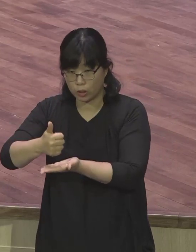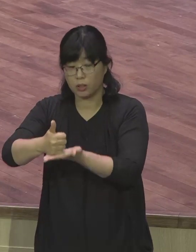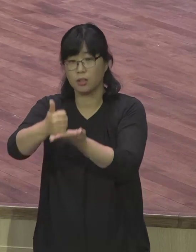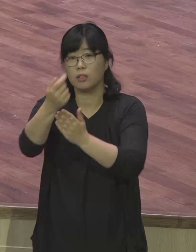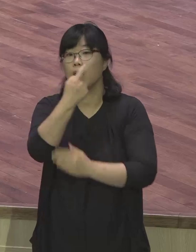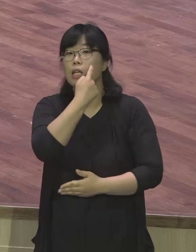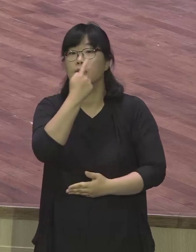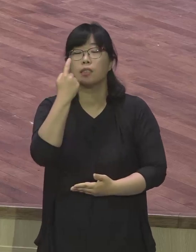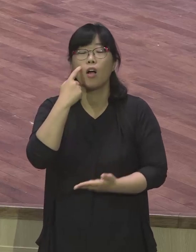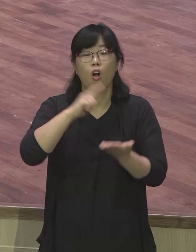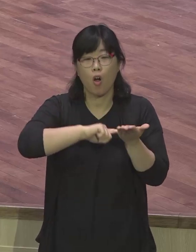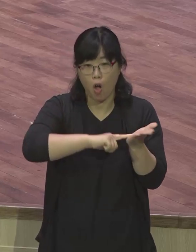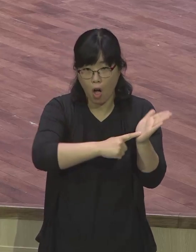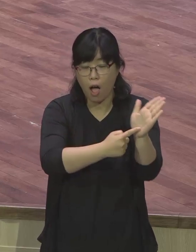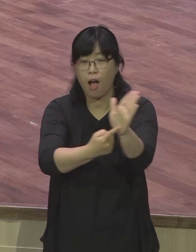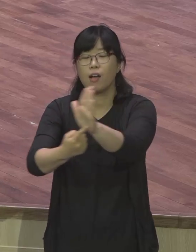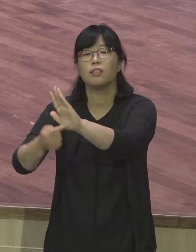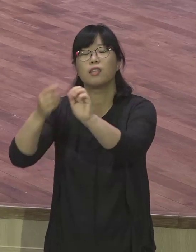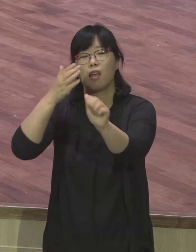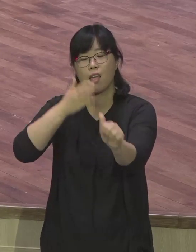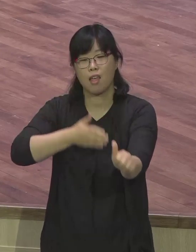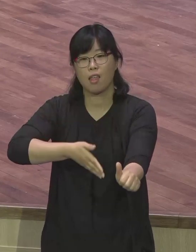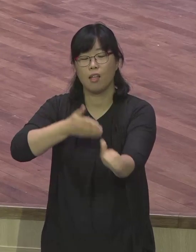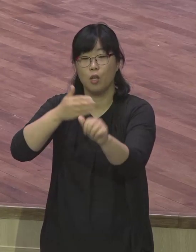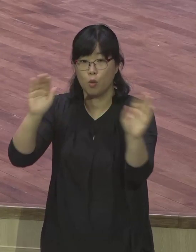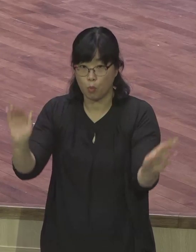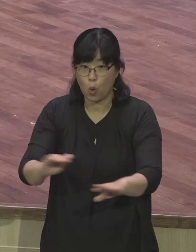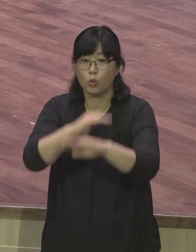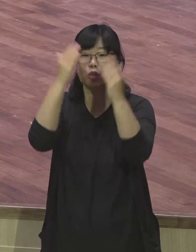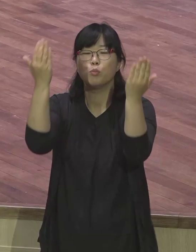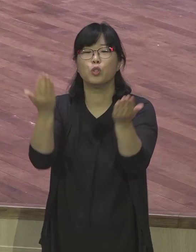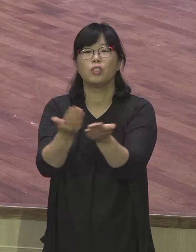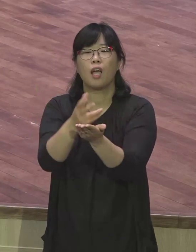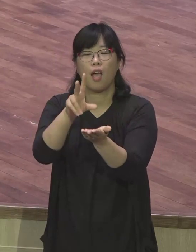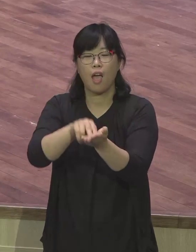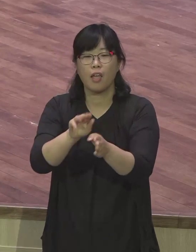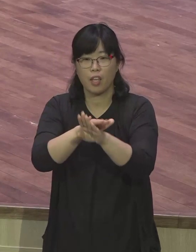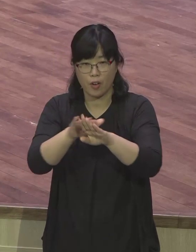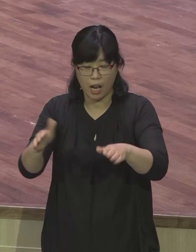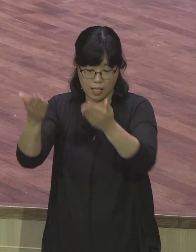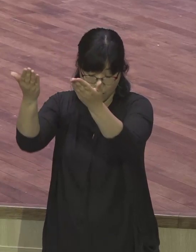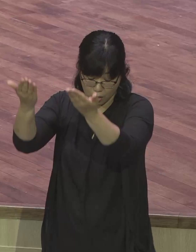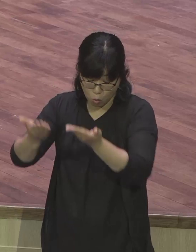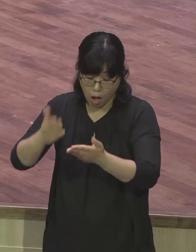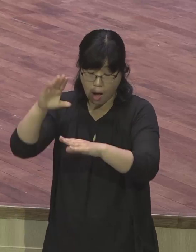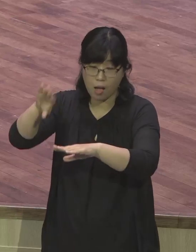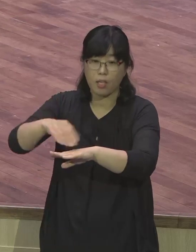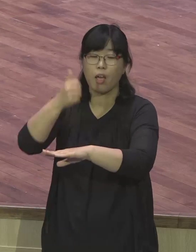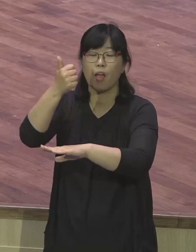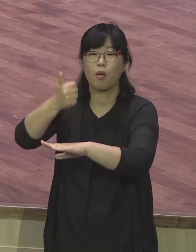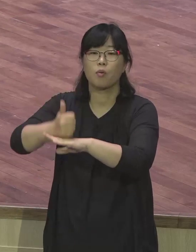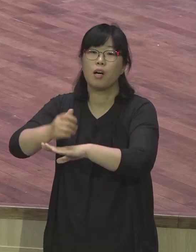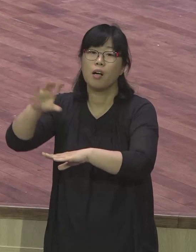그리스도를 축하하세 모든 문제들 하신 화개와